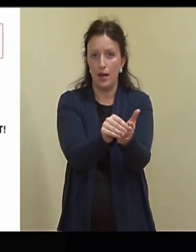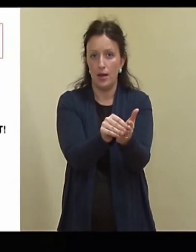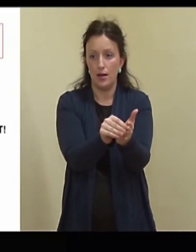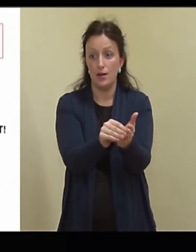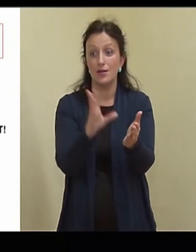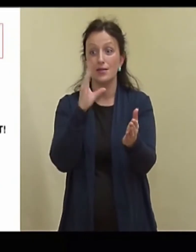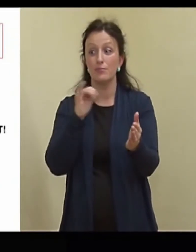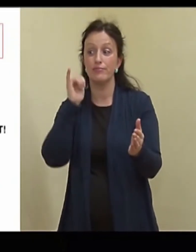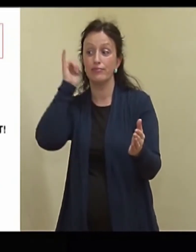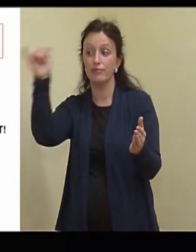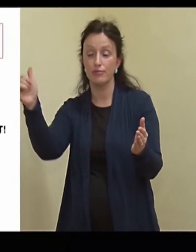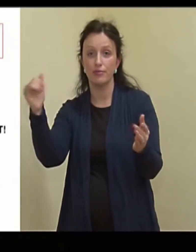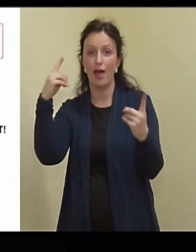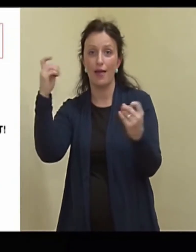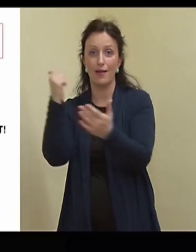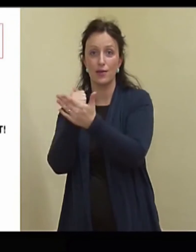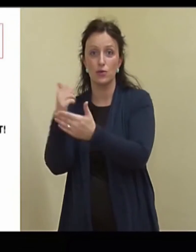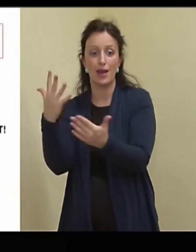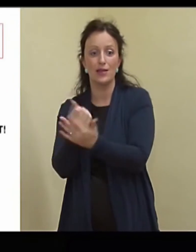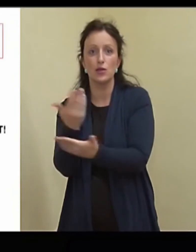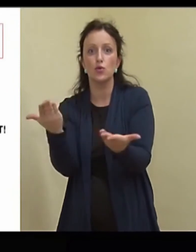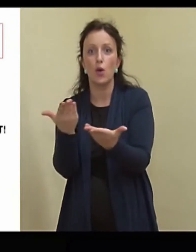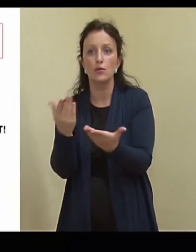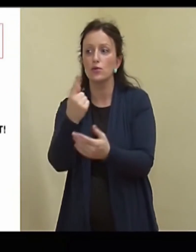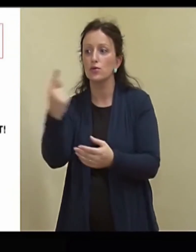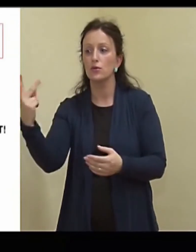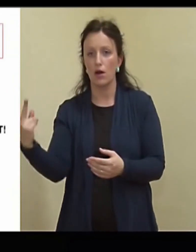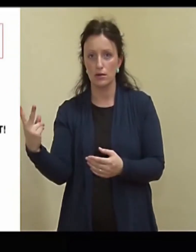väirekeskusele teavitad, kus sa selle leidsid. 1-1-2 on see.